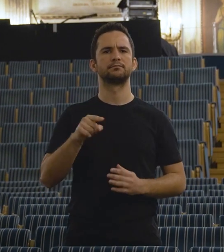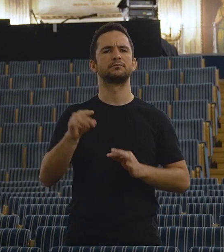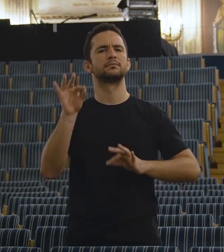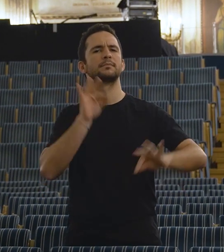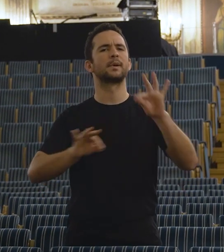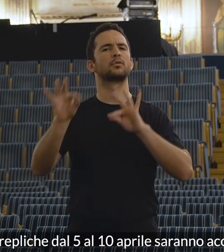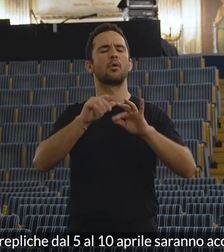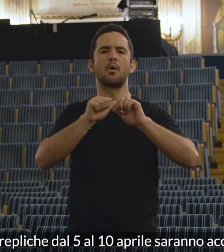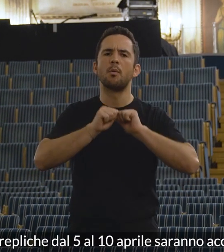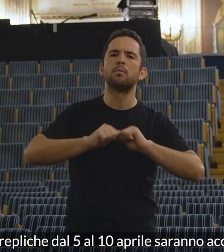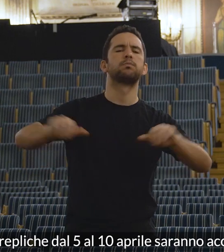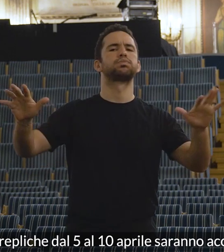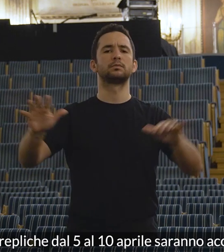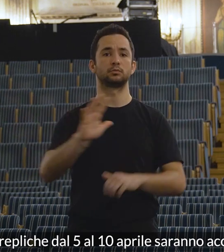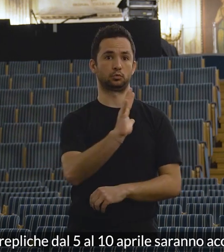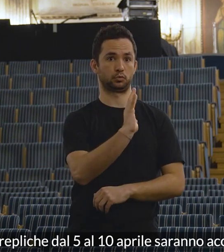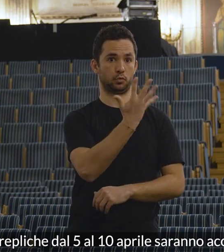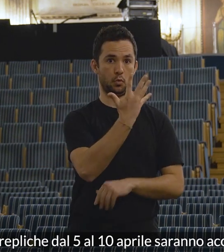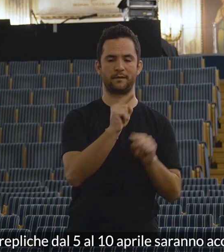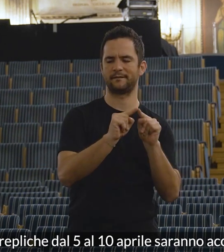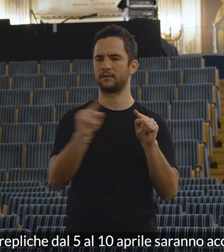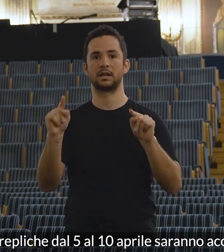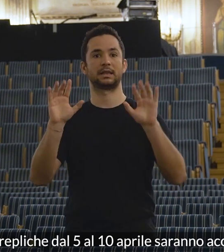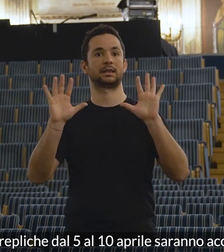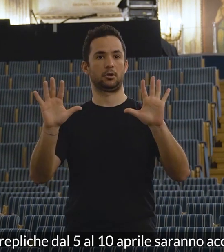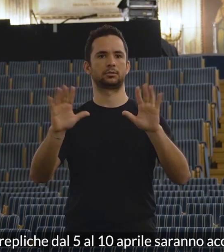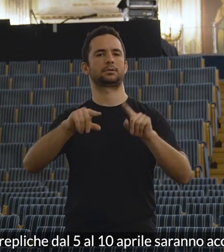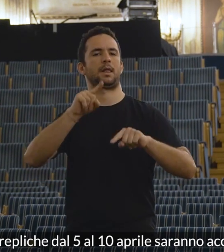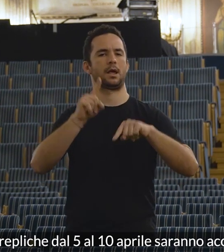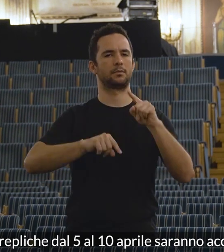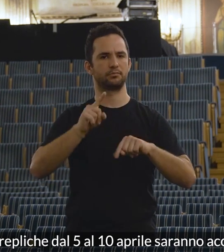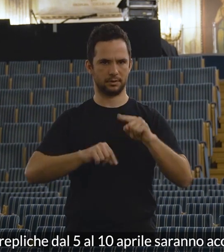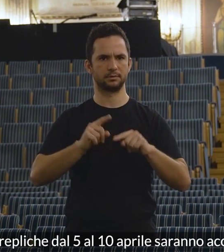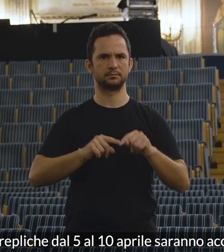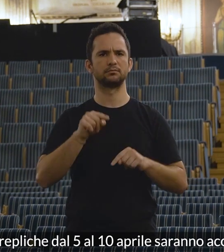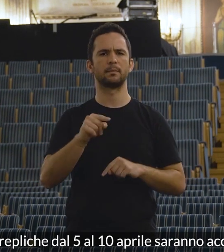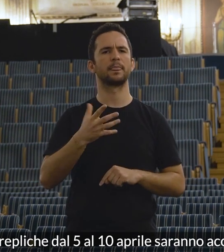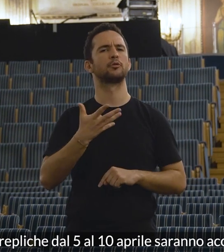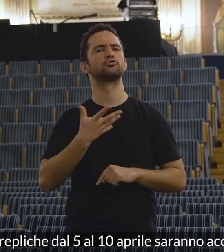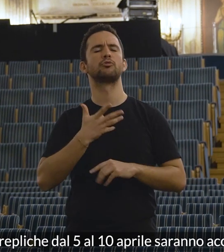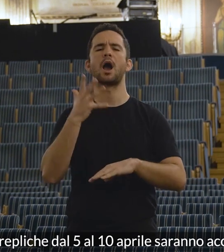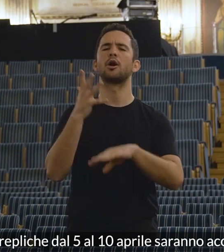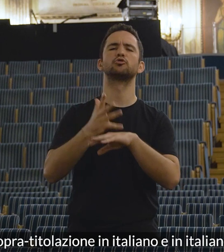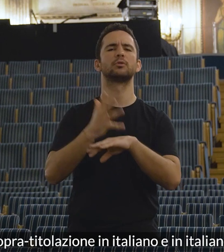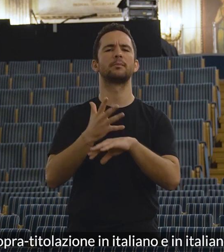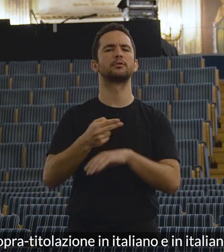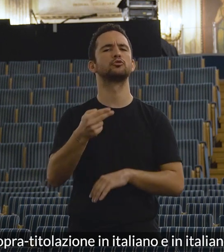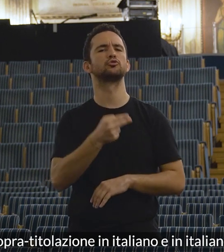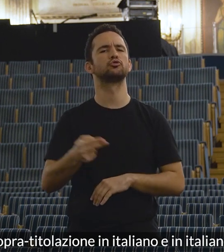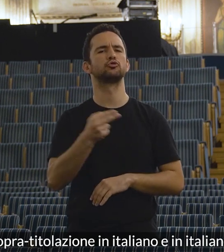Le repliche dal 5 al 10 aprile saranno accessibili tramite sopra